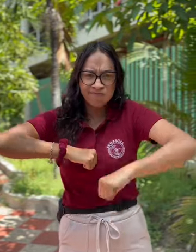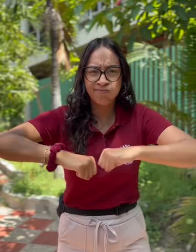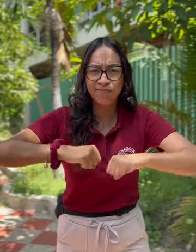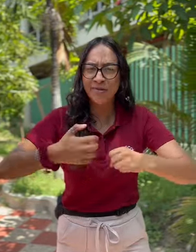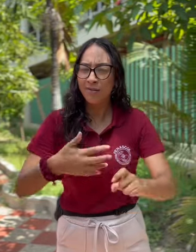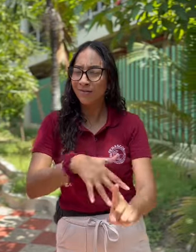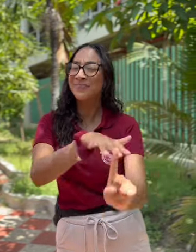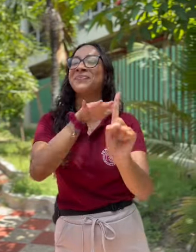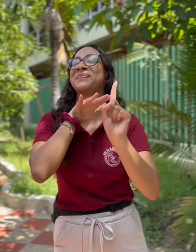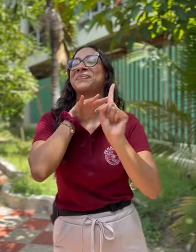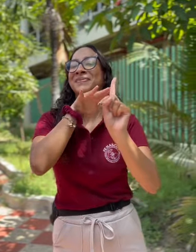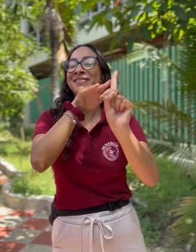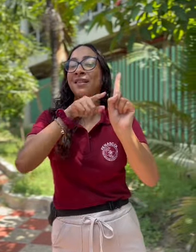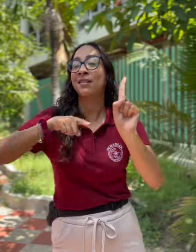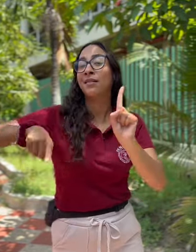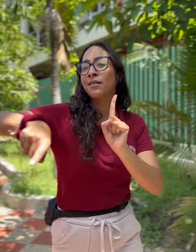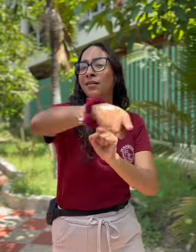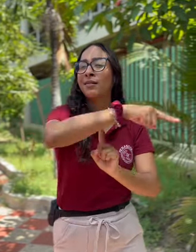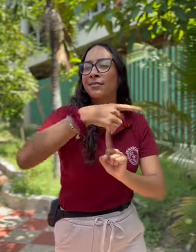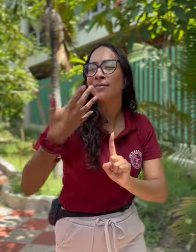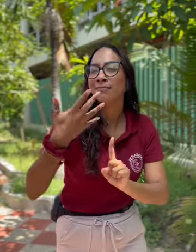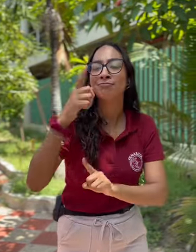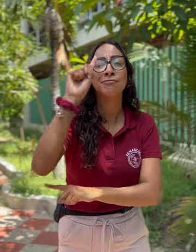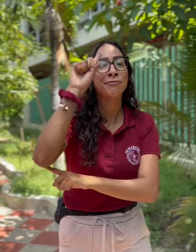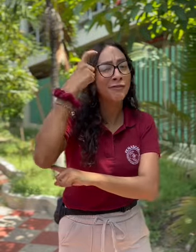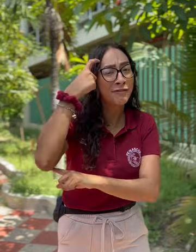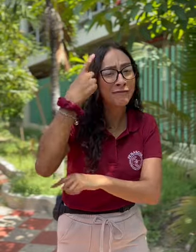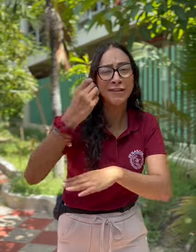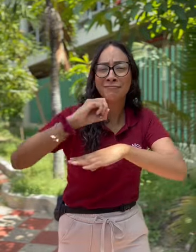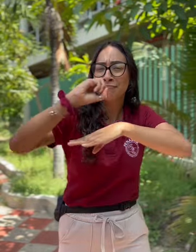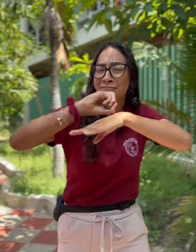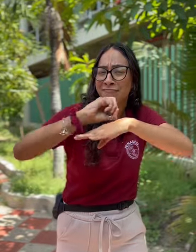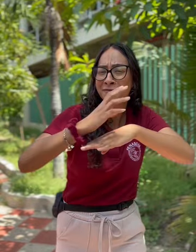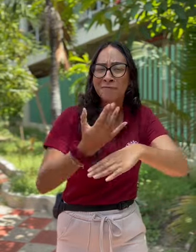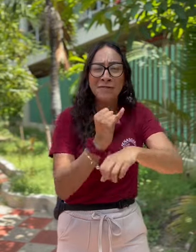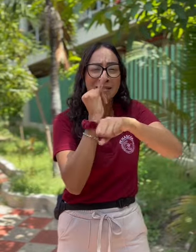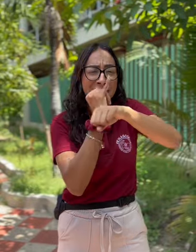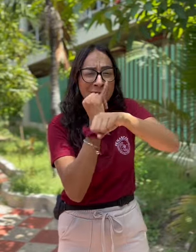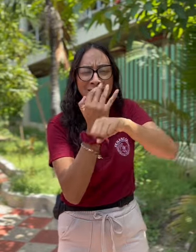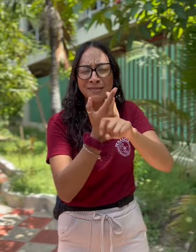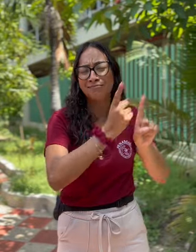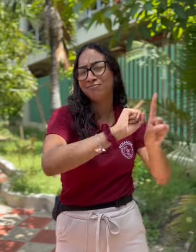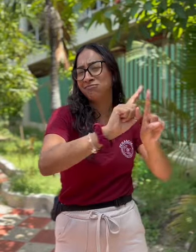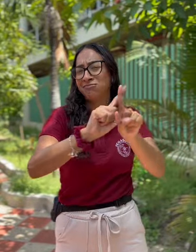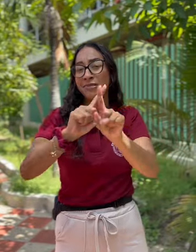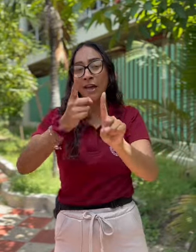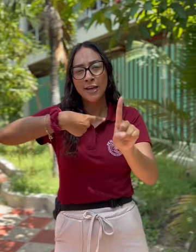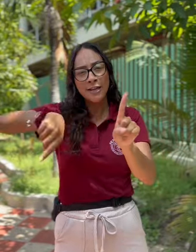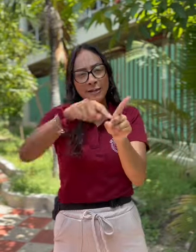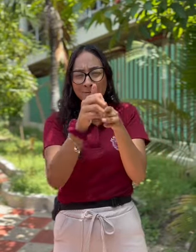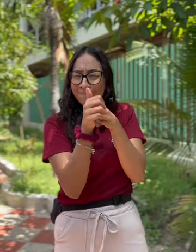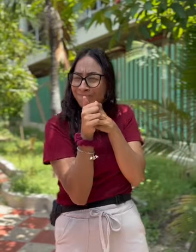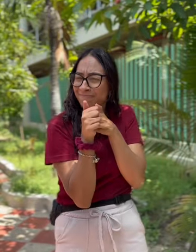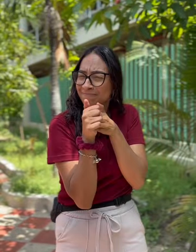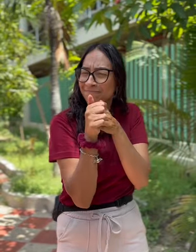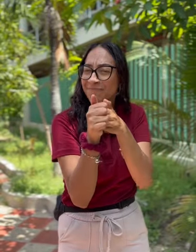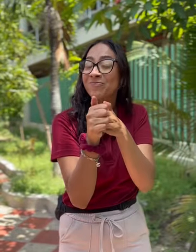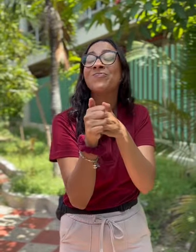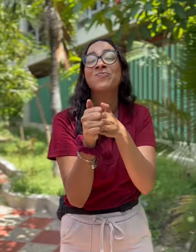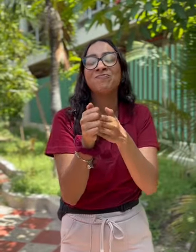conseguir hacer incidencia frente al gobierno, organizaciones e instituciones. Nuestro objetivo fue entablar